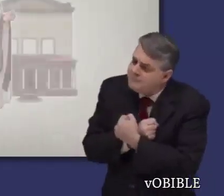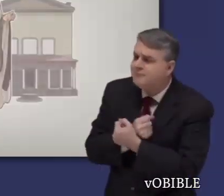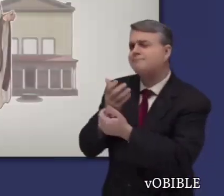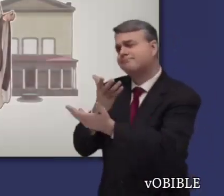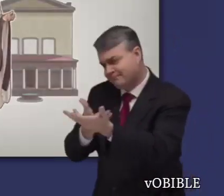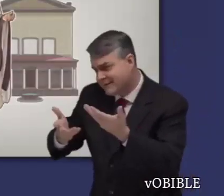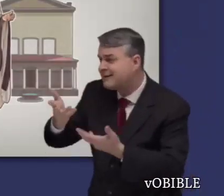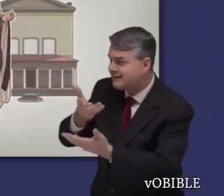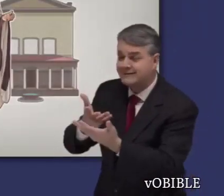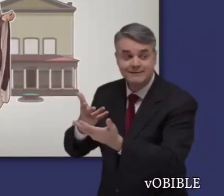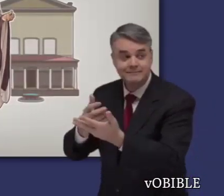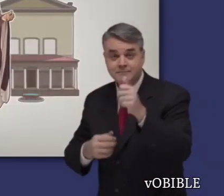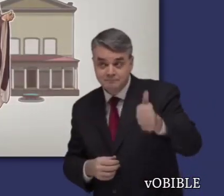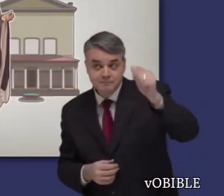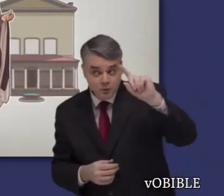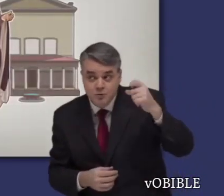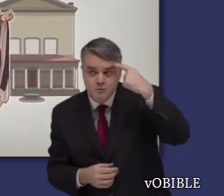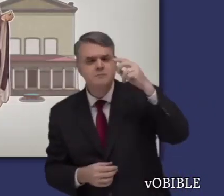y a respetar a las autoridades.